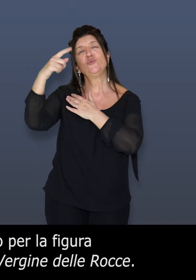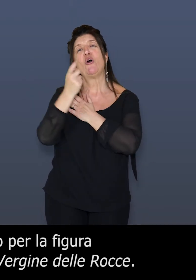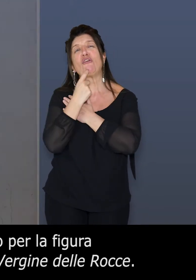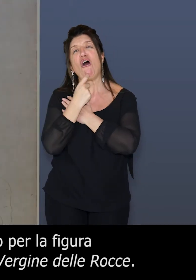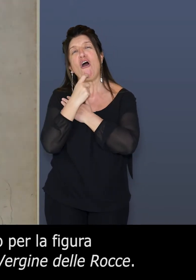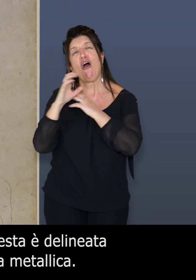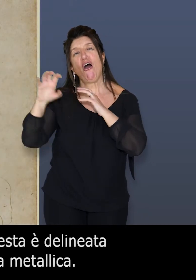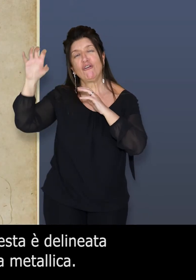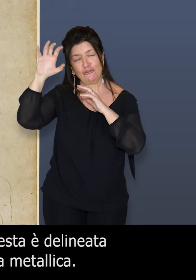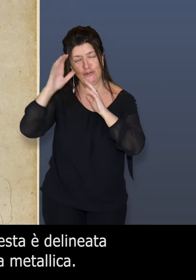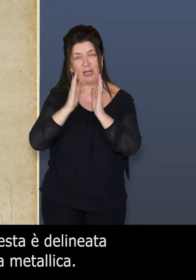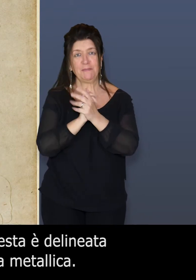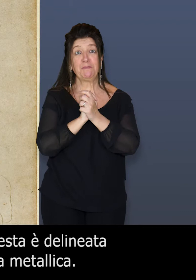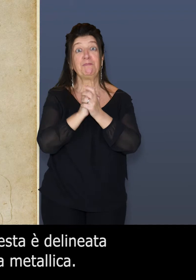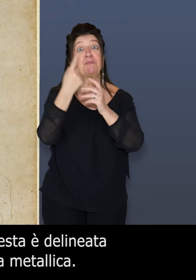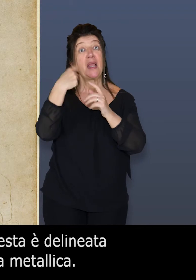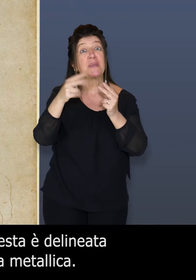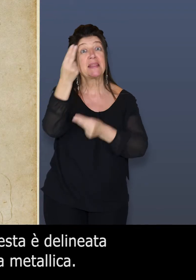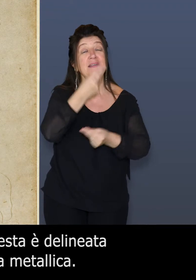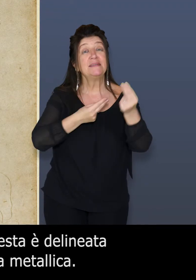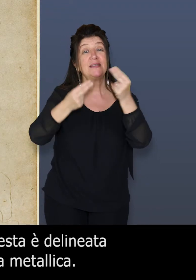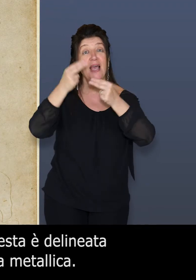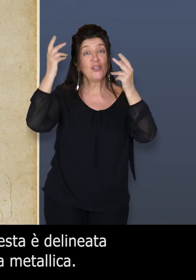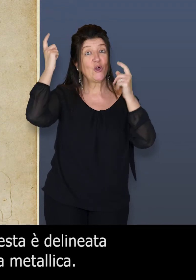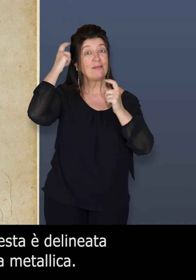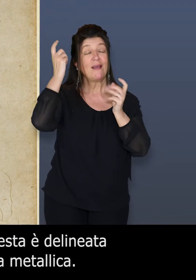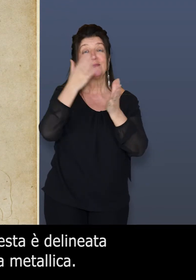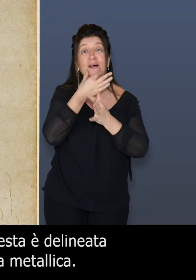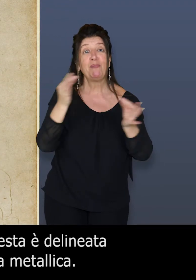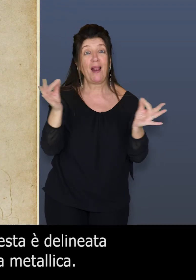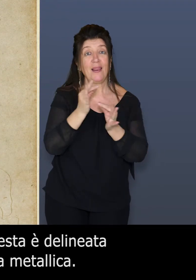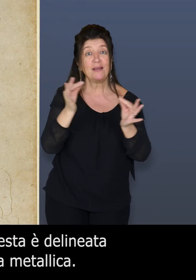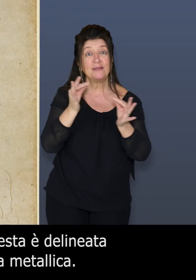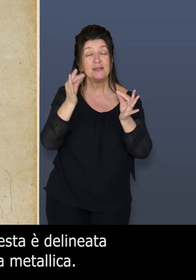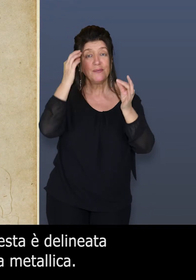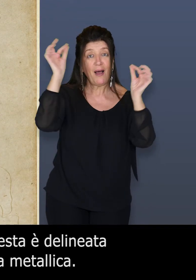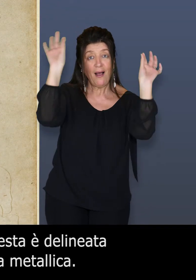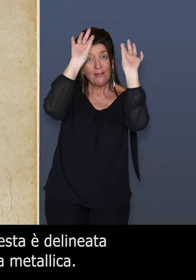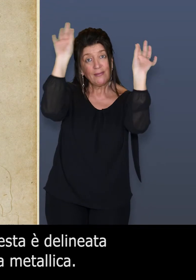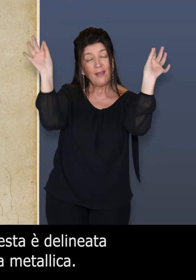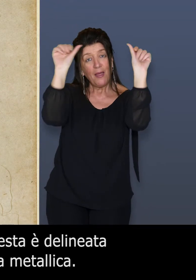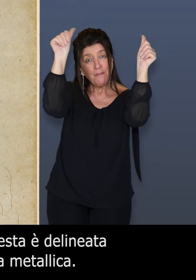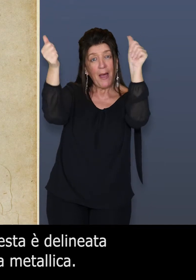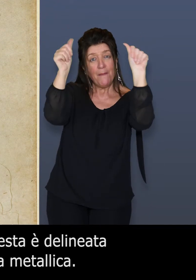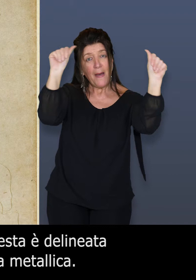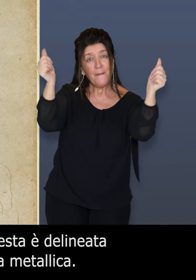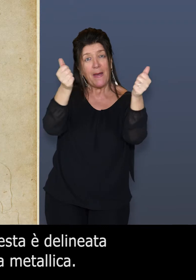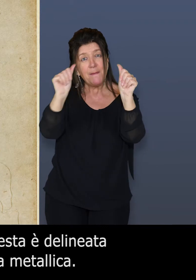Nel disegno, la bellissima testa è delineata con pochi tratti a punta metallica.